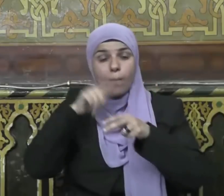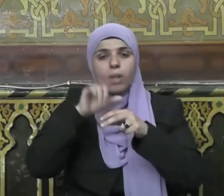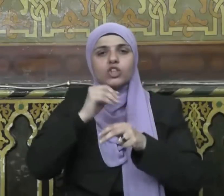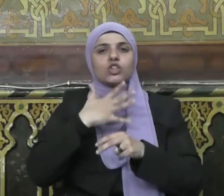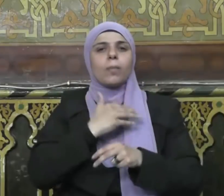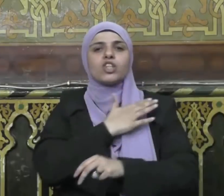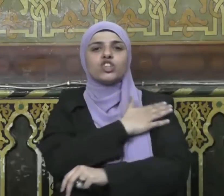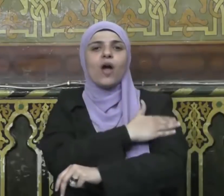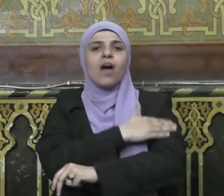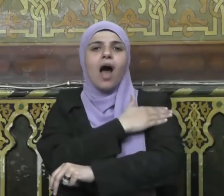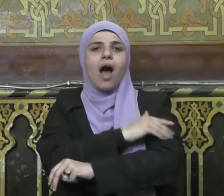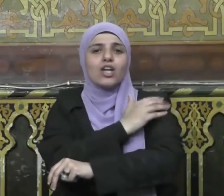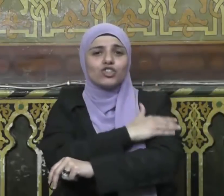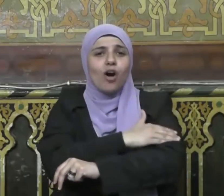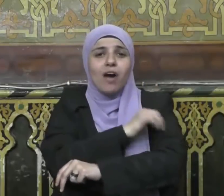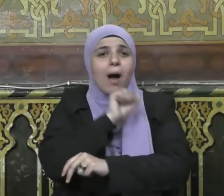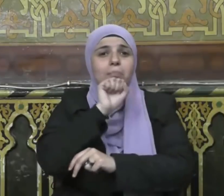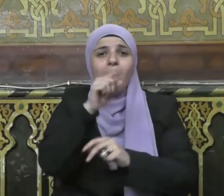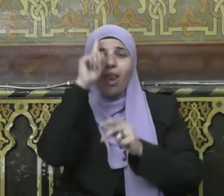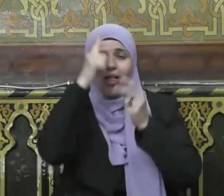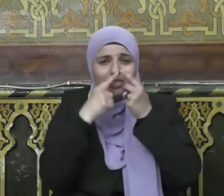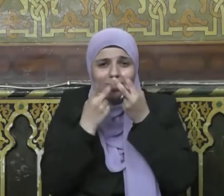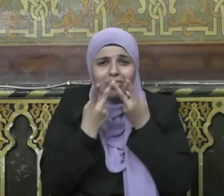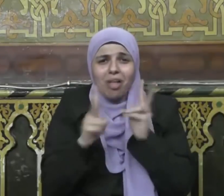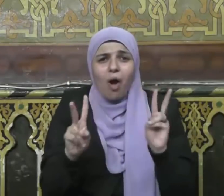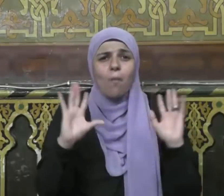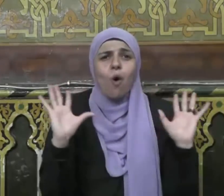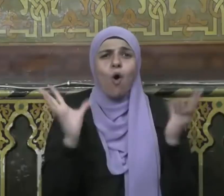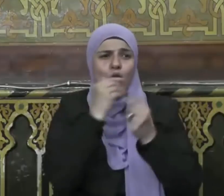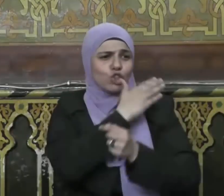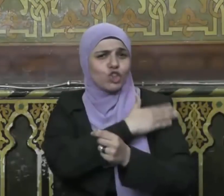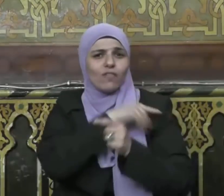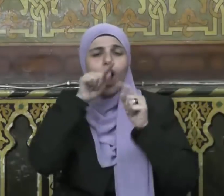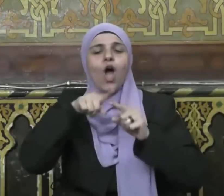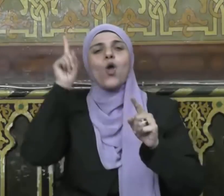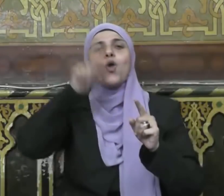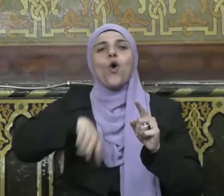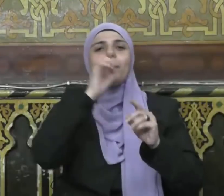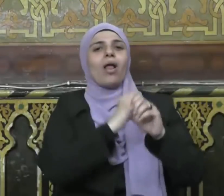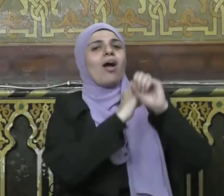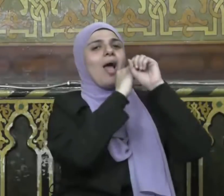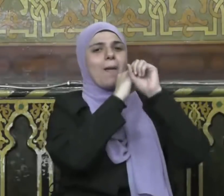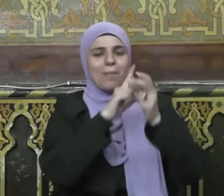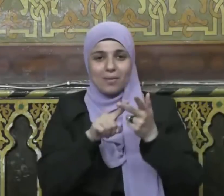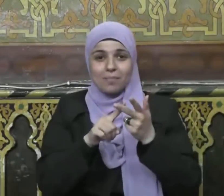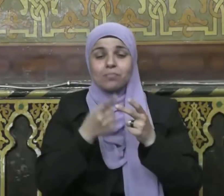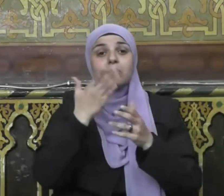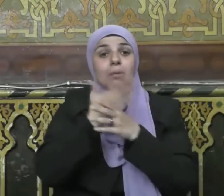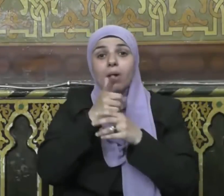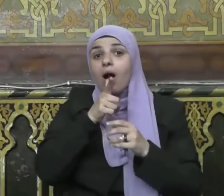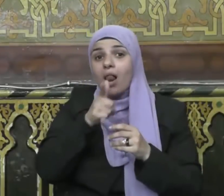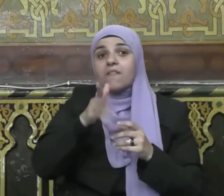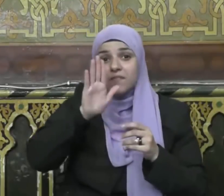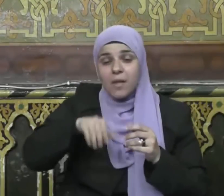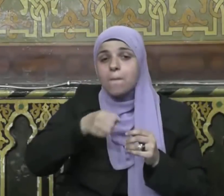والمسلمات والمؤمنين والمؤمنات والقانتين والقانتات والصادقين والصادقات